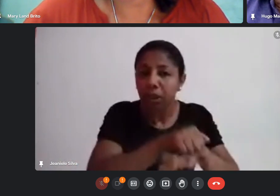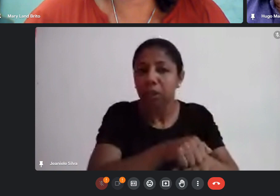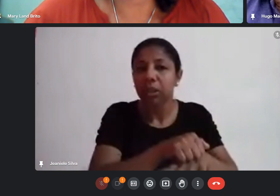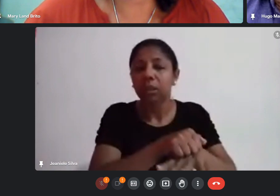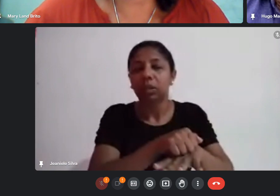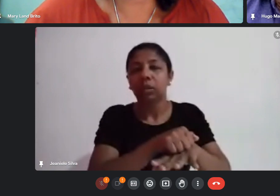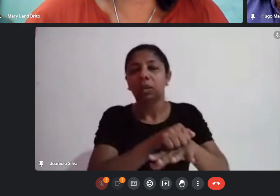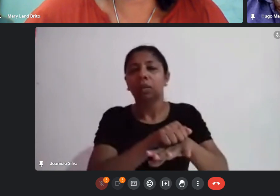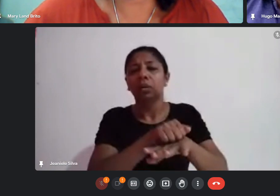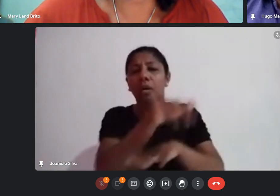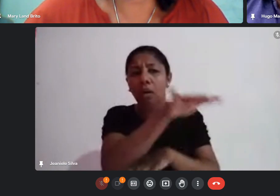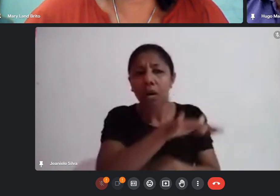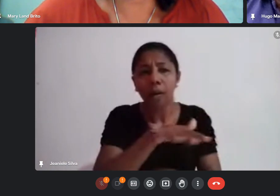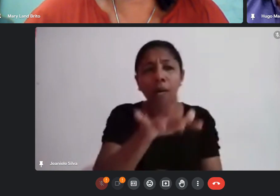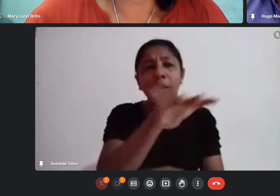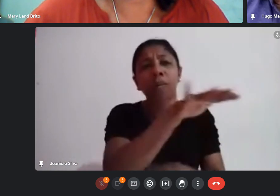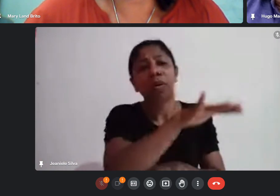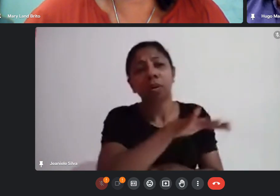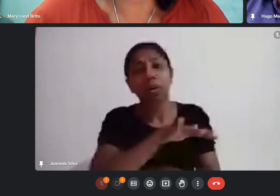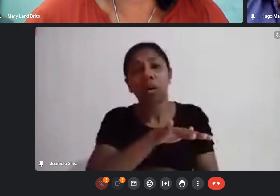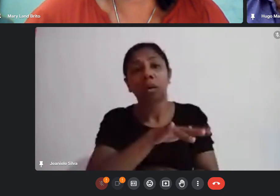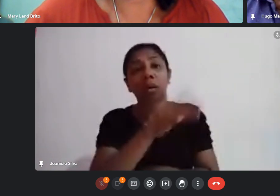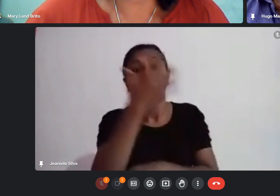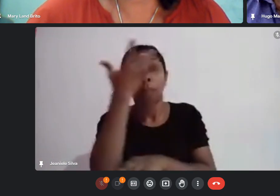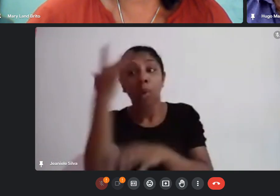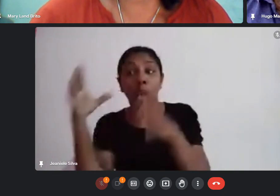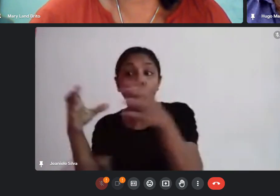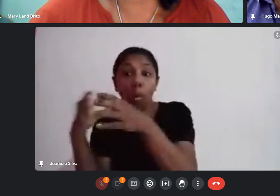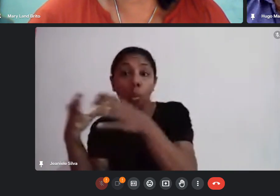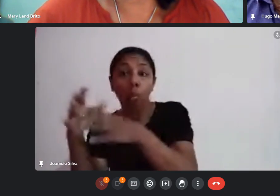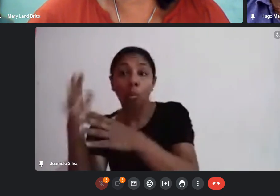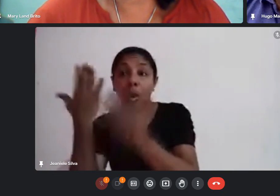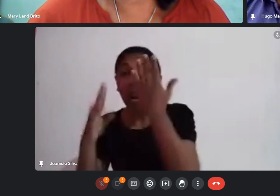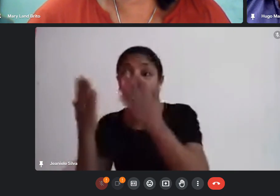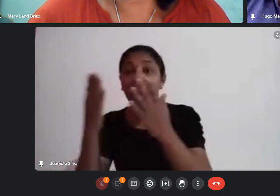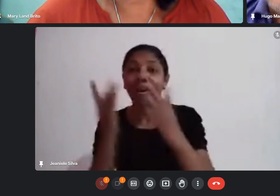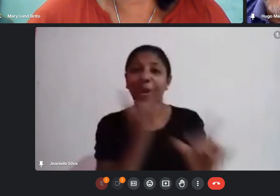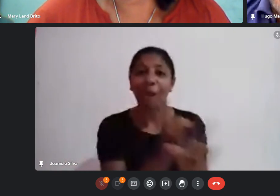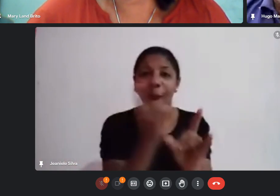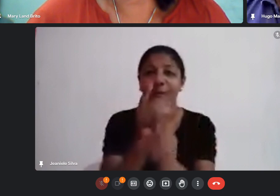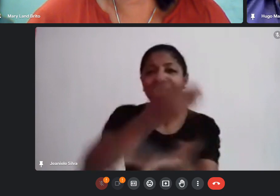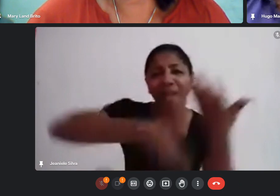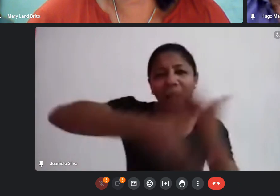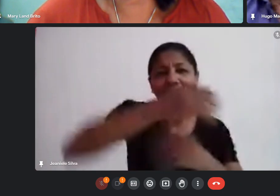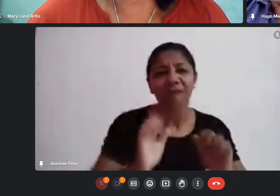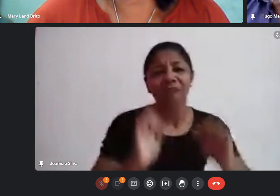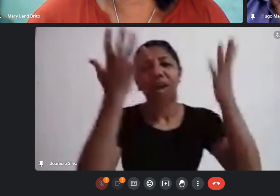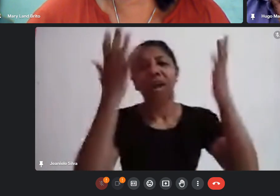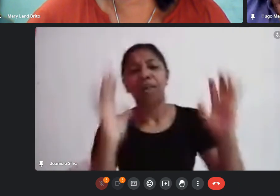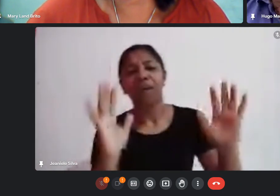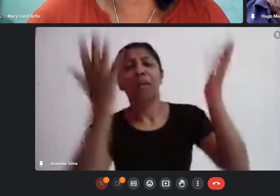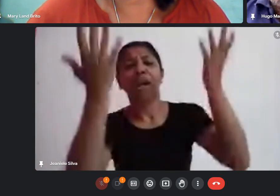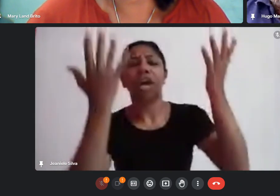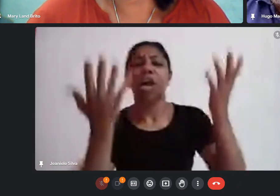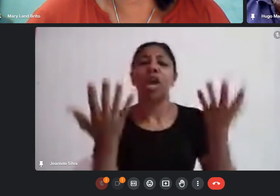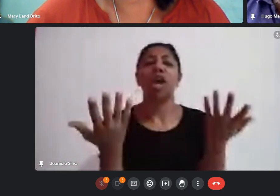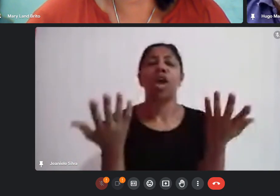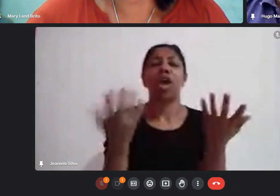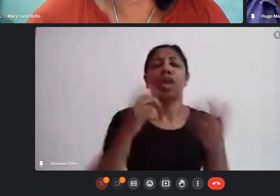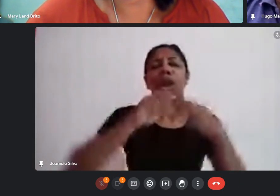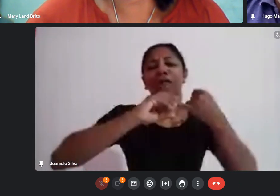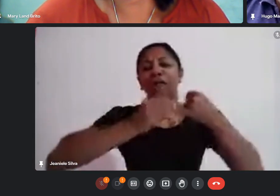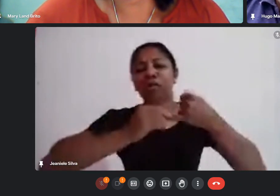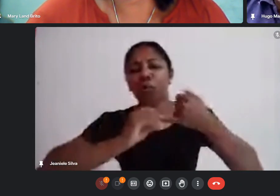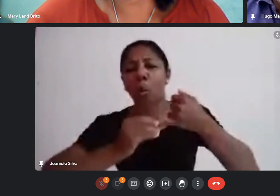ambientes que os grupos carnavalescos pudessem se encontrar fazer eventos fazer festas fazer feijoadas fazer